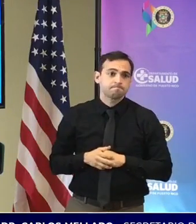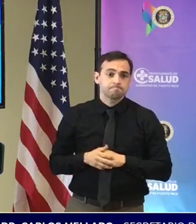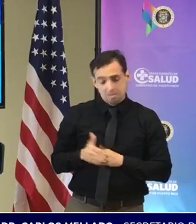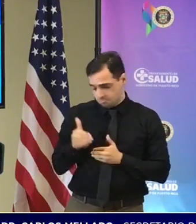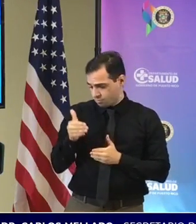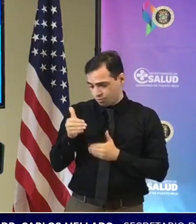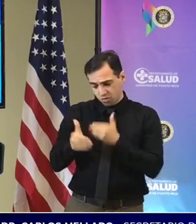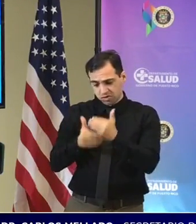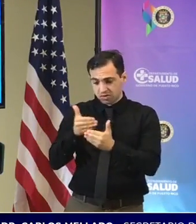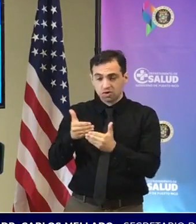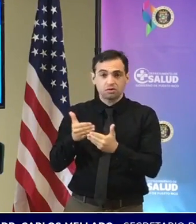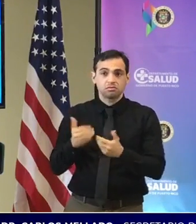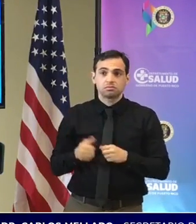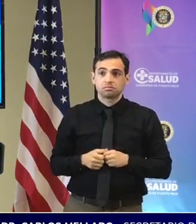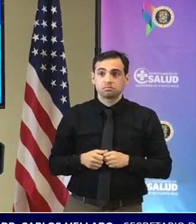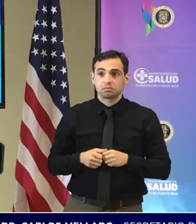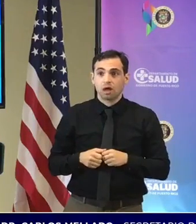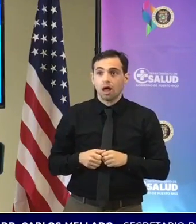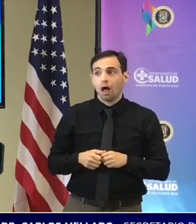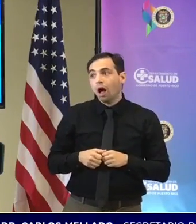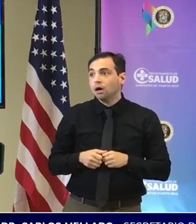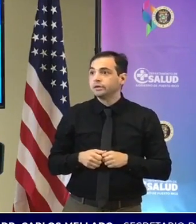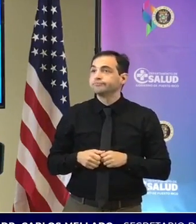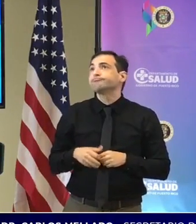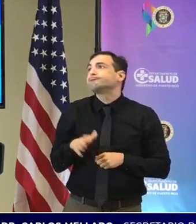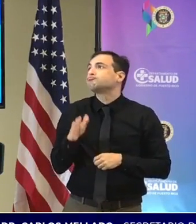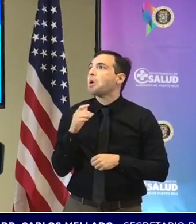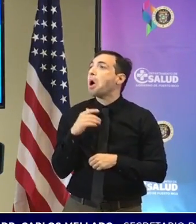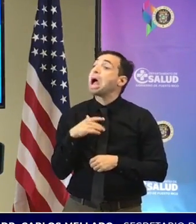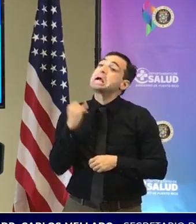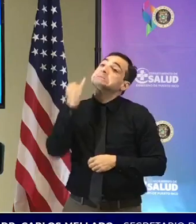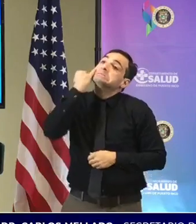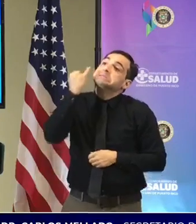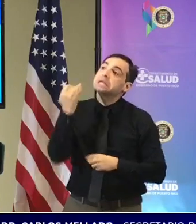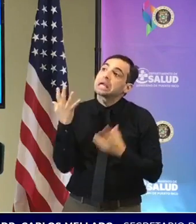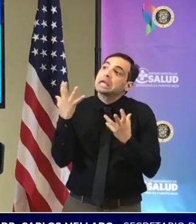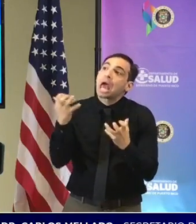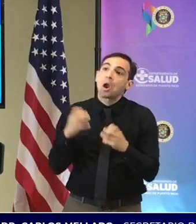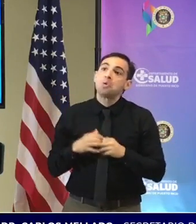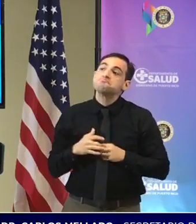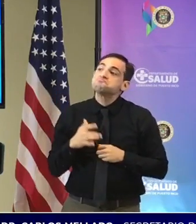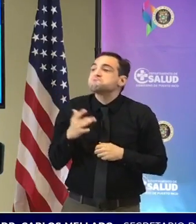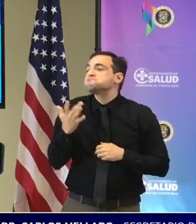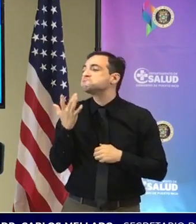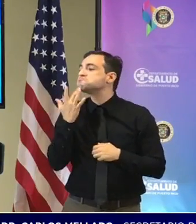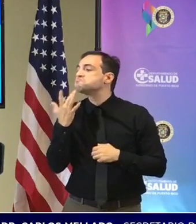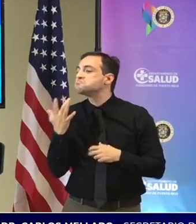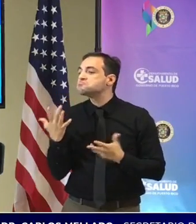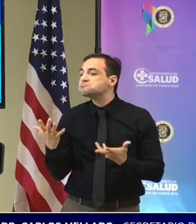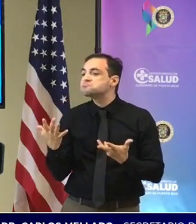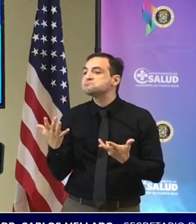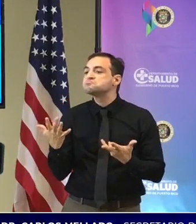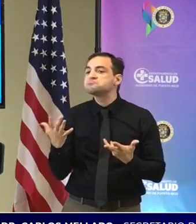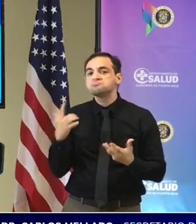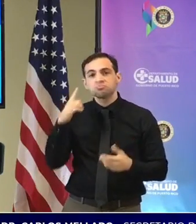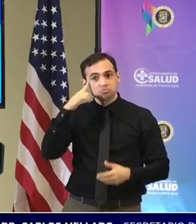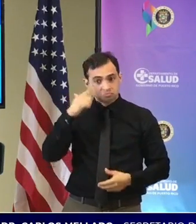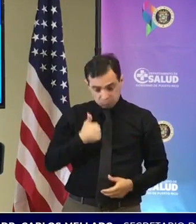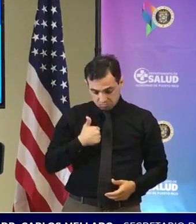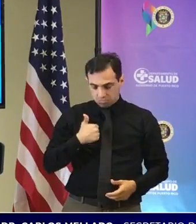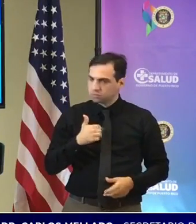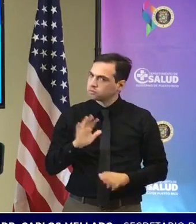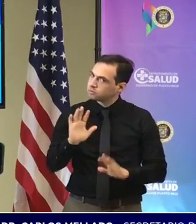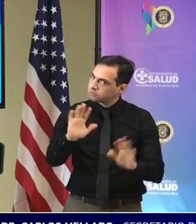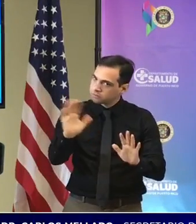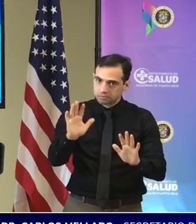no es no debería ser opcional debería ser que todo el mundo entienda que se tiene que poner la tercera